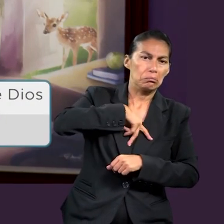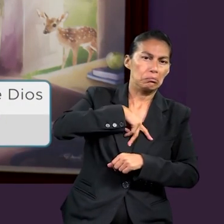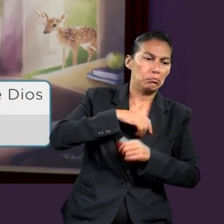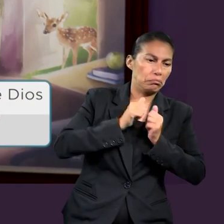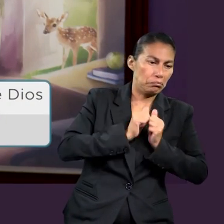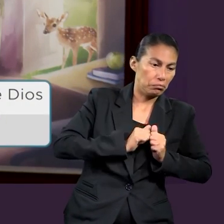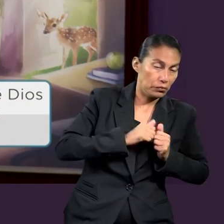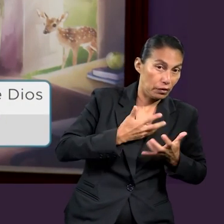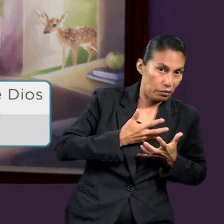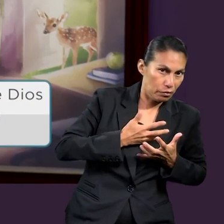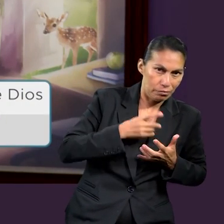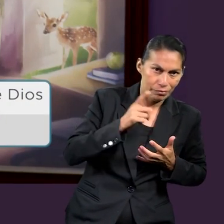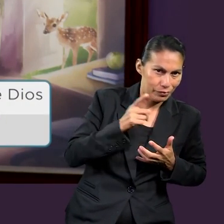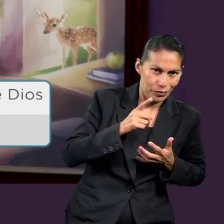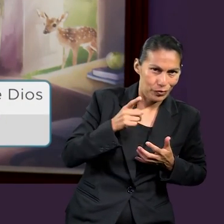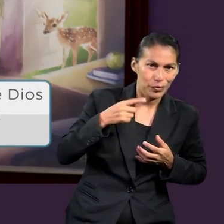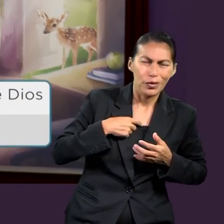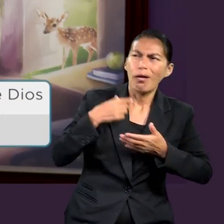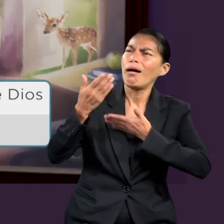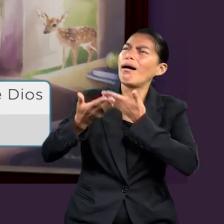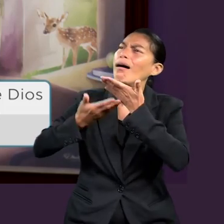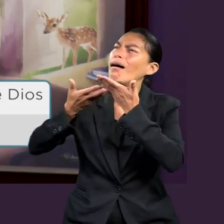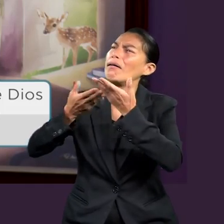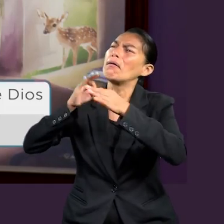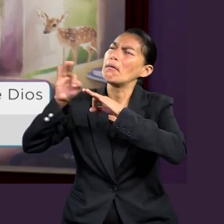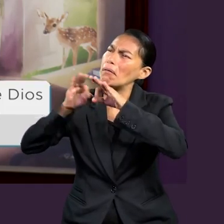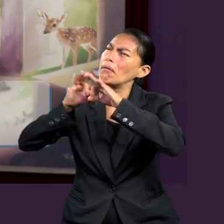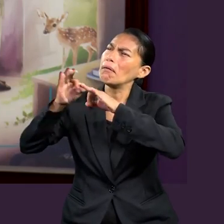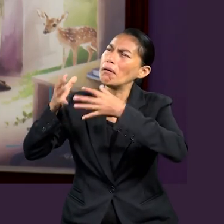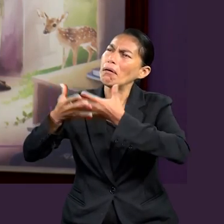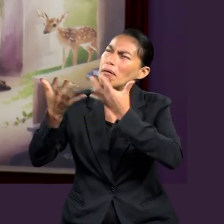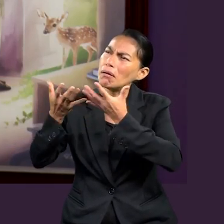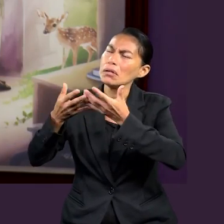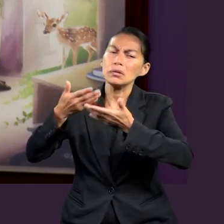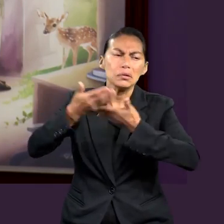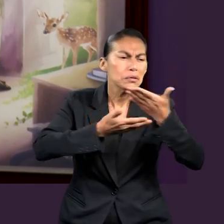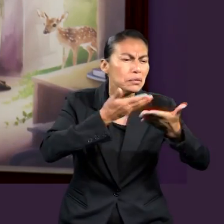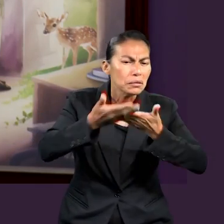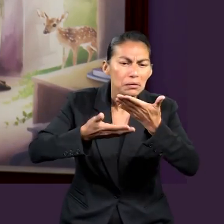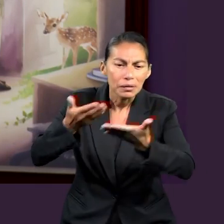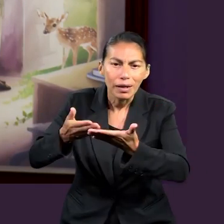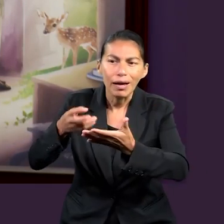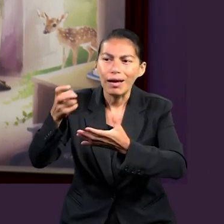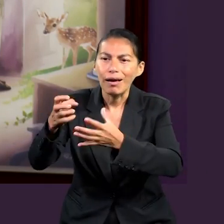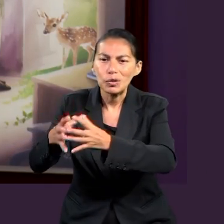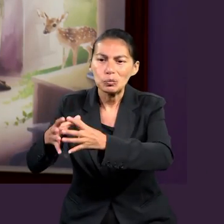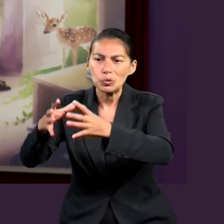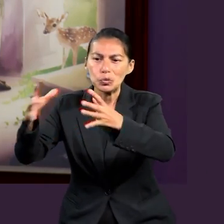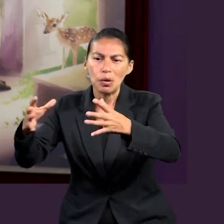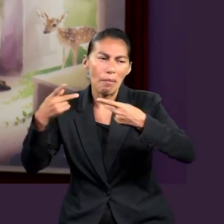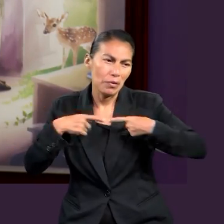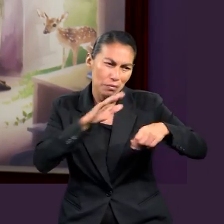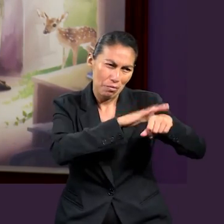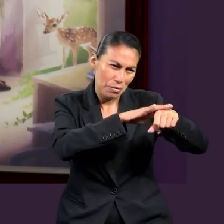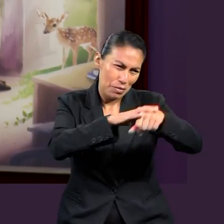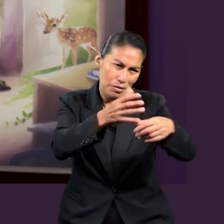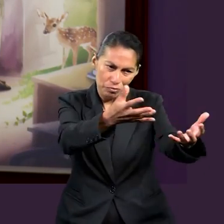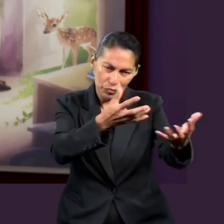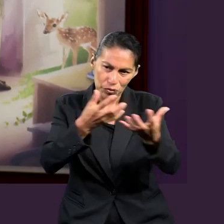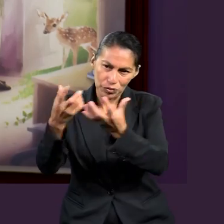servicio de Dios para el funcionamiento de la iglesia y para que también siga creciendo, ¿no? Entonces es como que una autorreflexión,